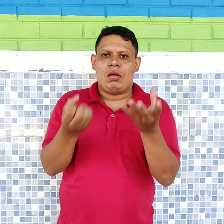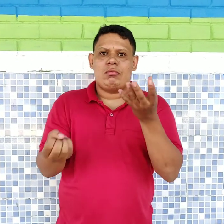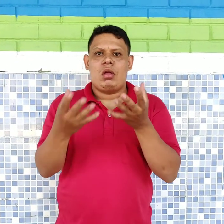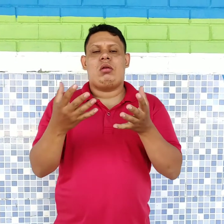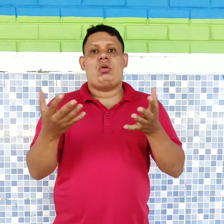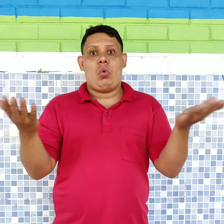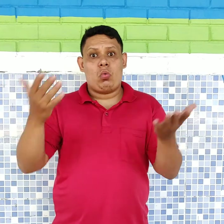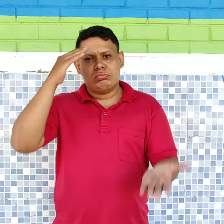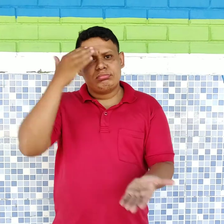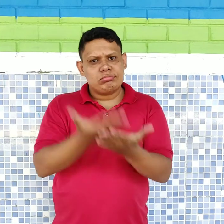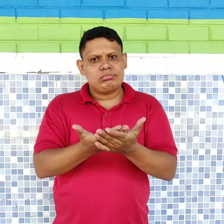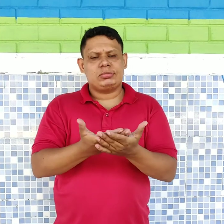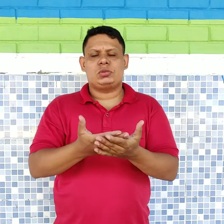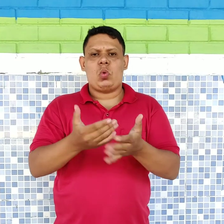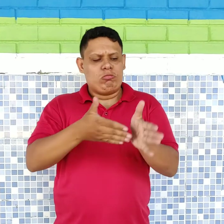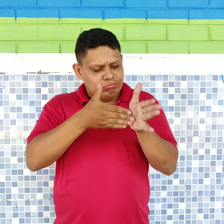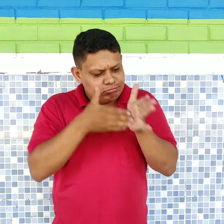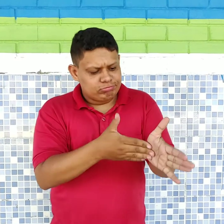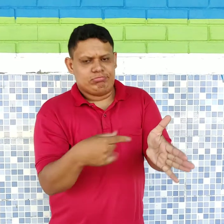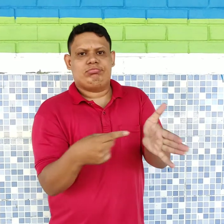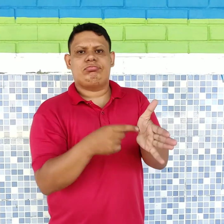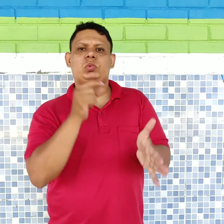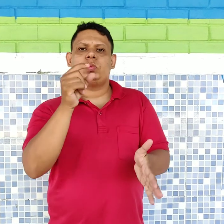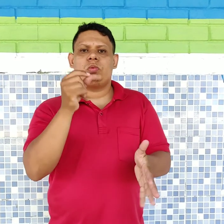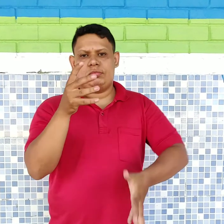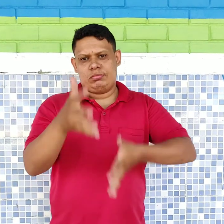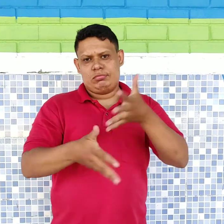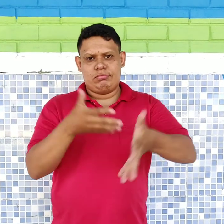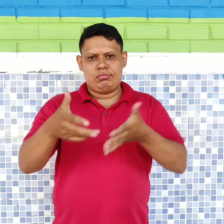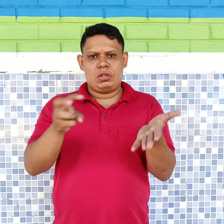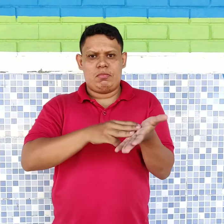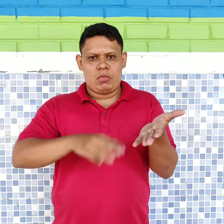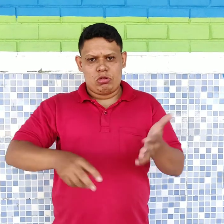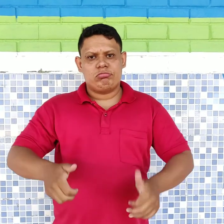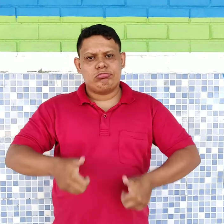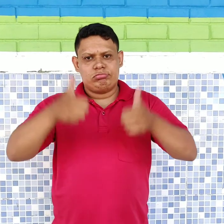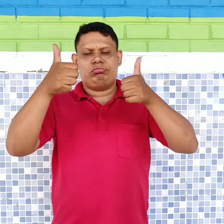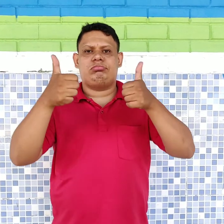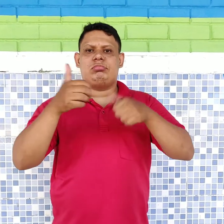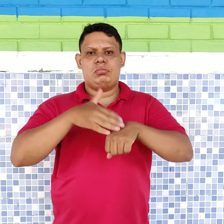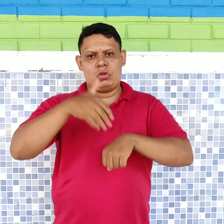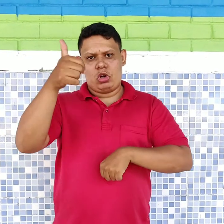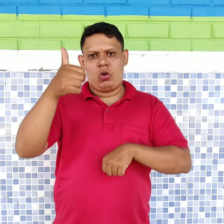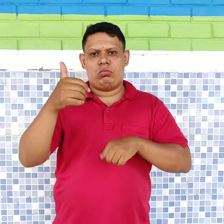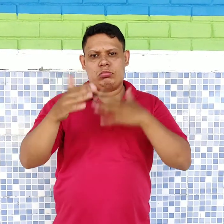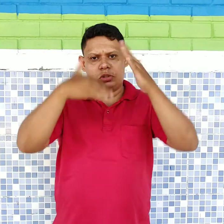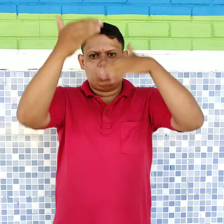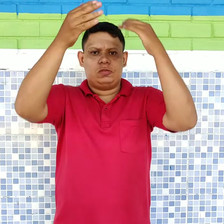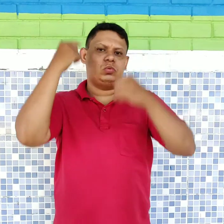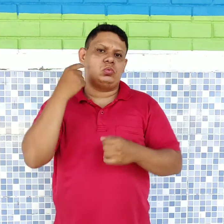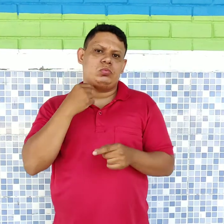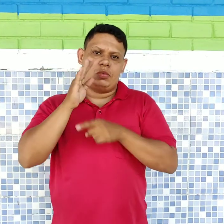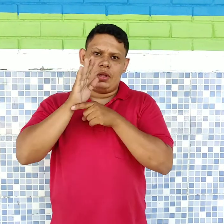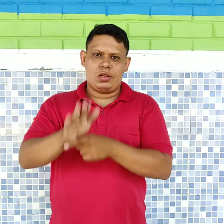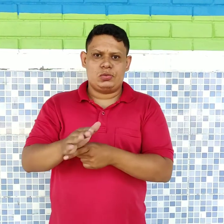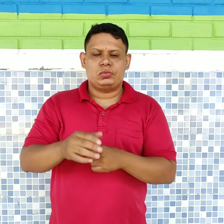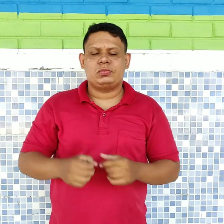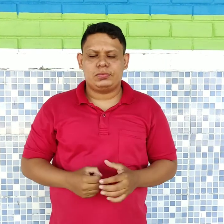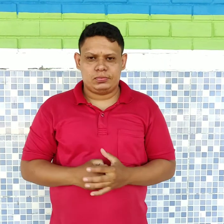estratégias que no qual favorecia a língua de sinais, como metodologia que era o melhor método para ensinar